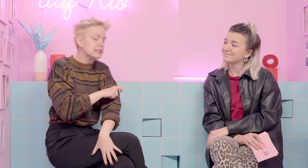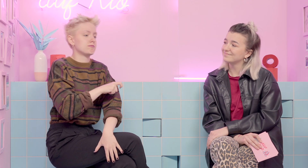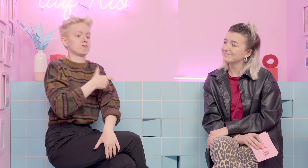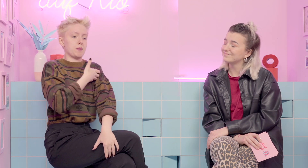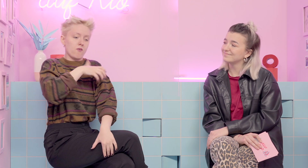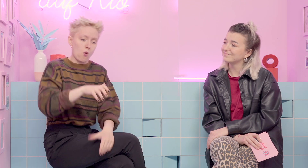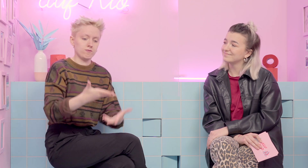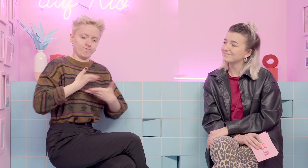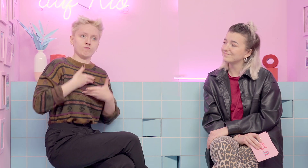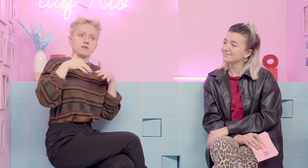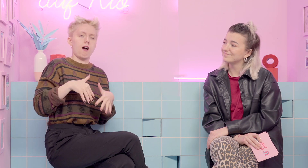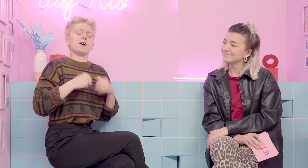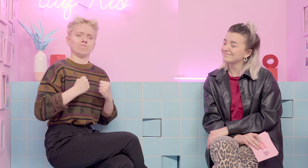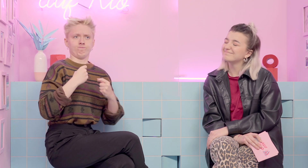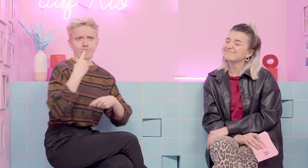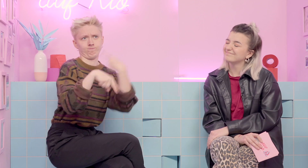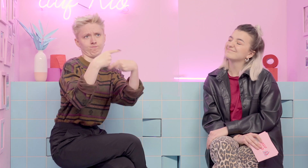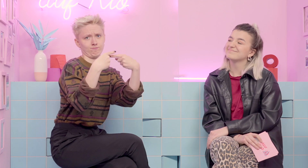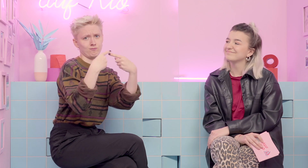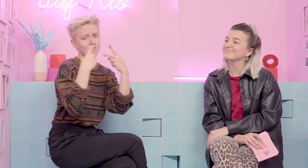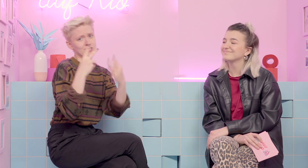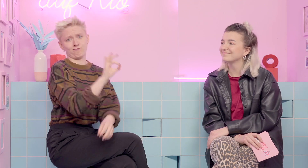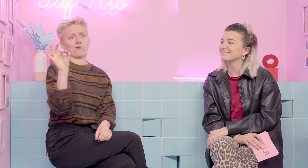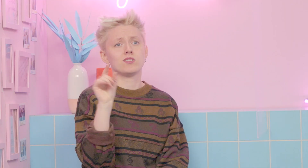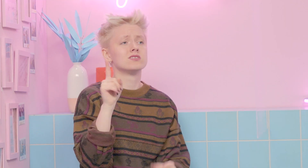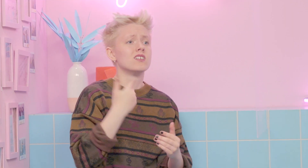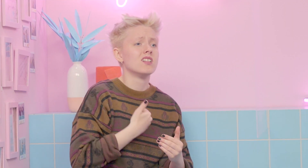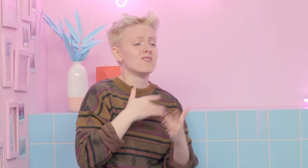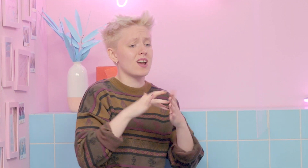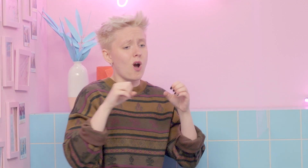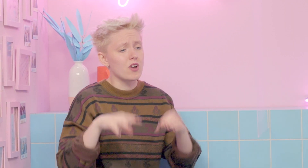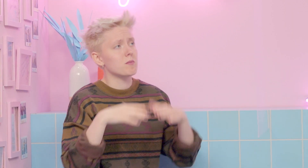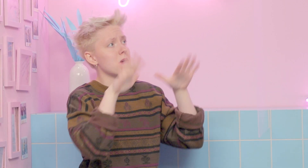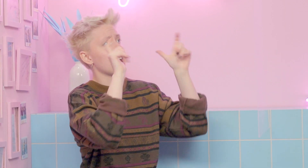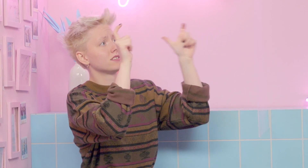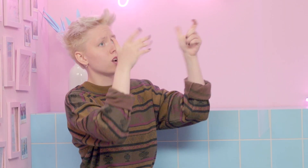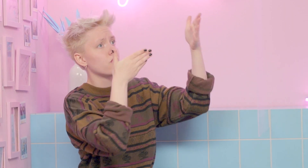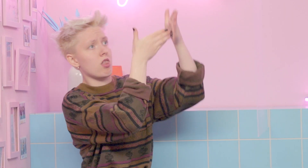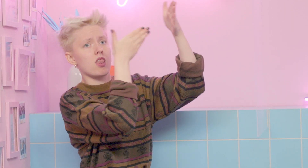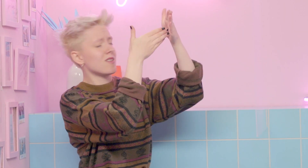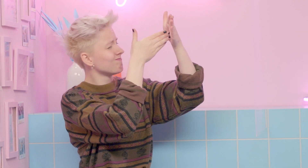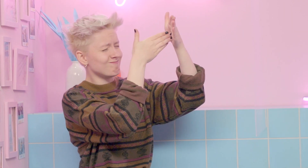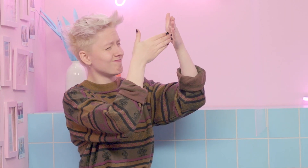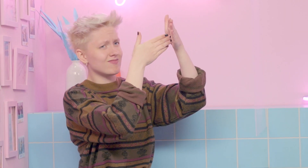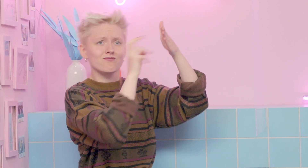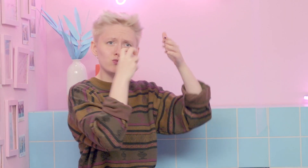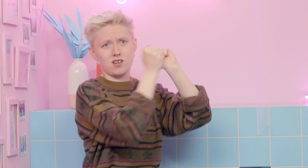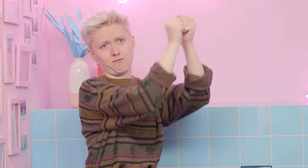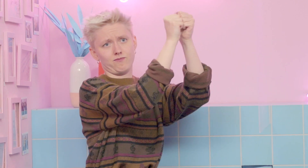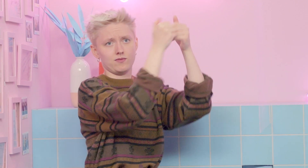aufzubauen, mich selber zu empowern und dann mich da weiterzuentwickeln. Und ich glaube, das Wichtige ist eben, wenn man an Barrieren stößt von der Gesellschaft, dass man da kämpft und dass